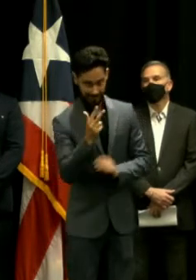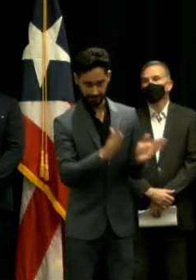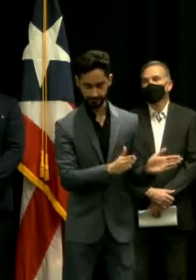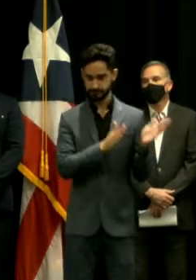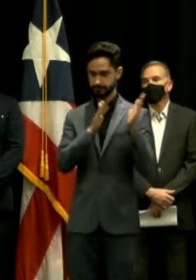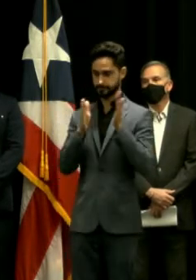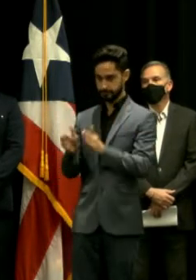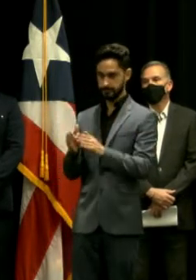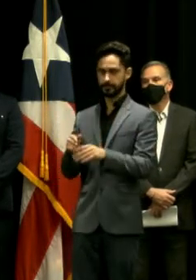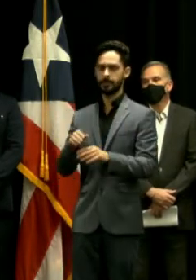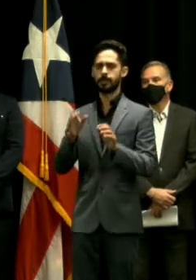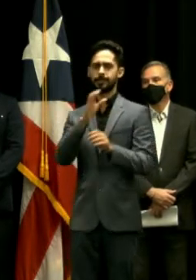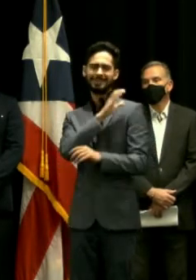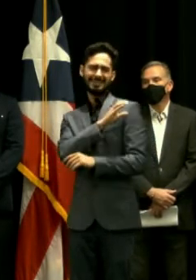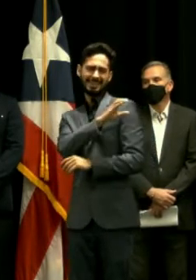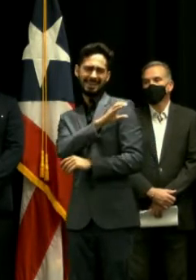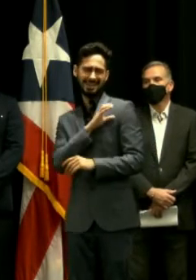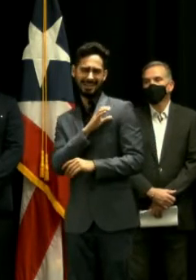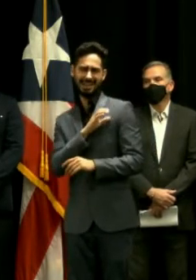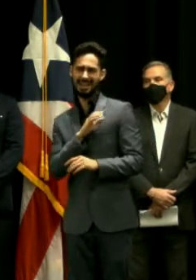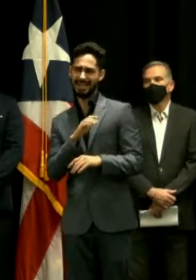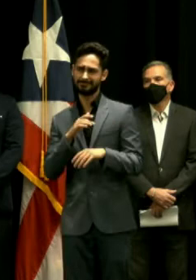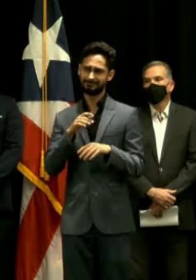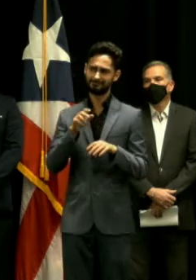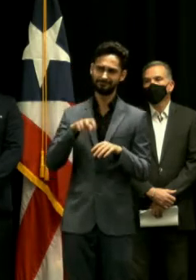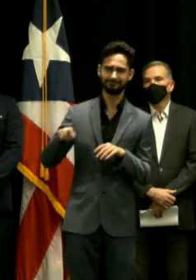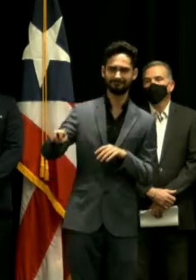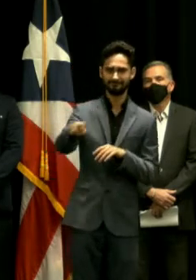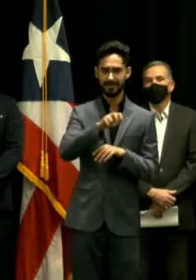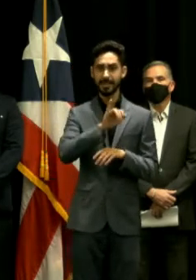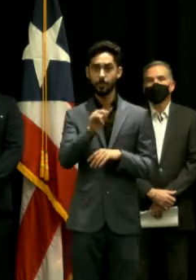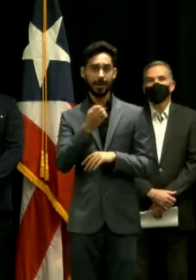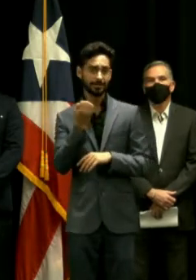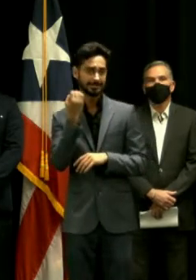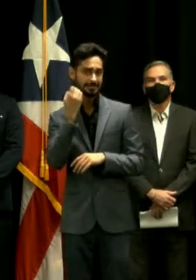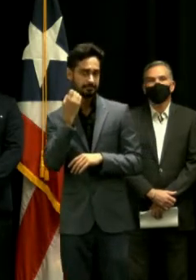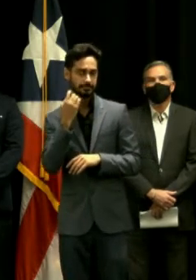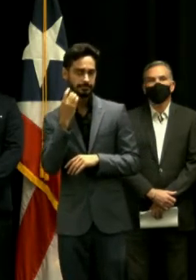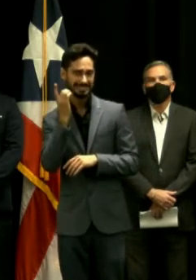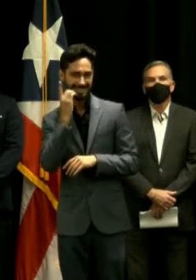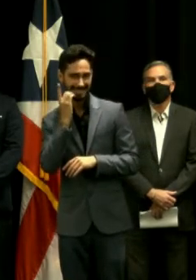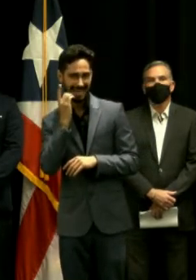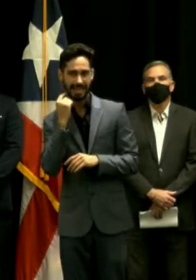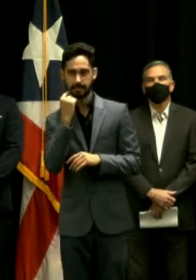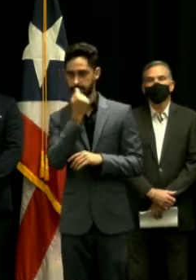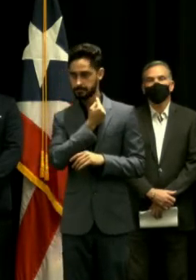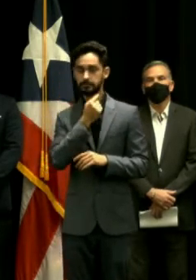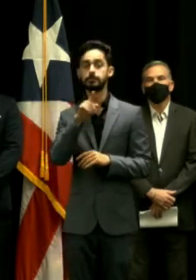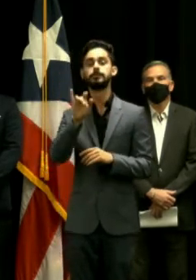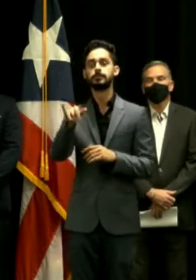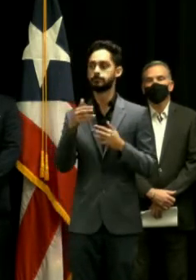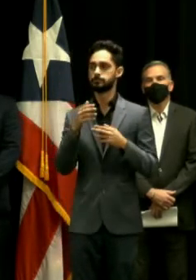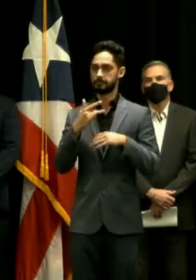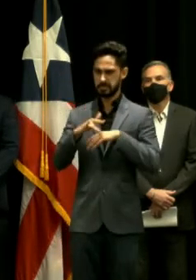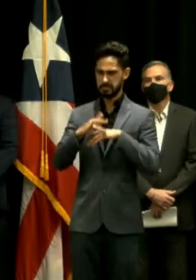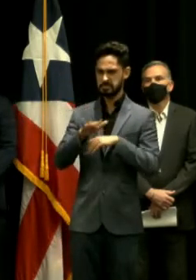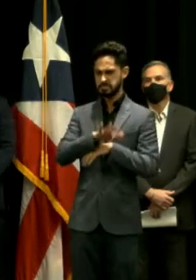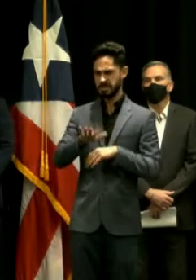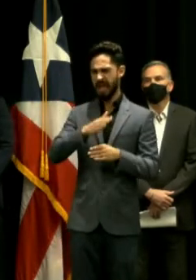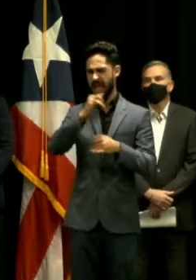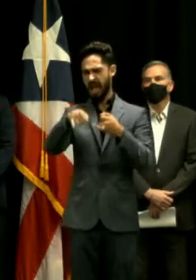ambulatoria, la área de administración dental y otras, estará finalizada a mediados del 2024.